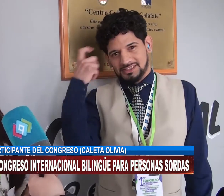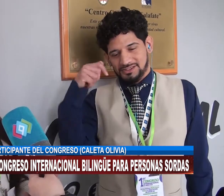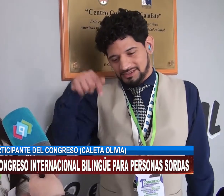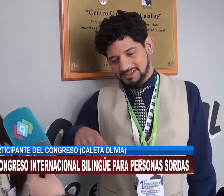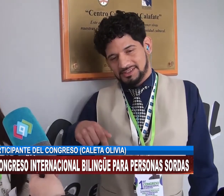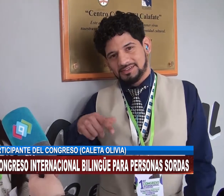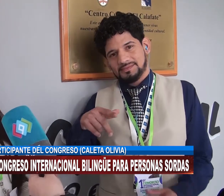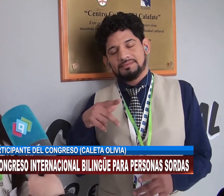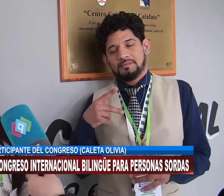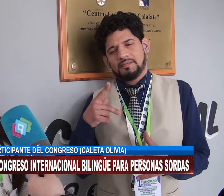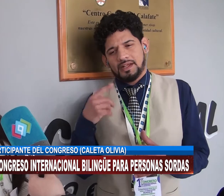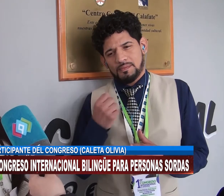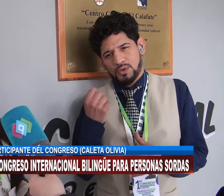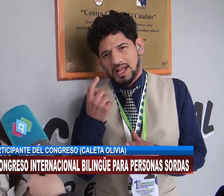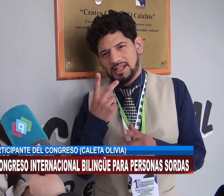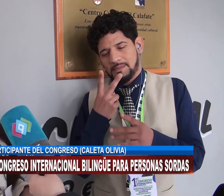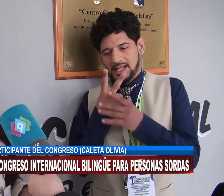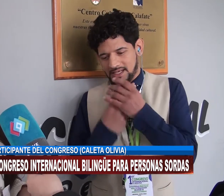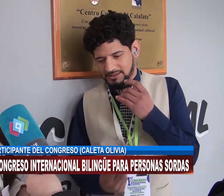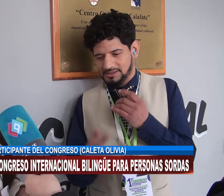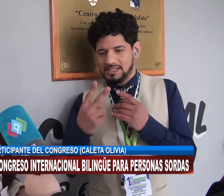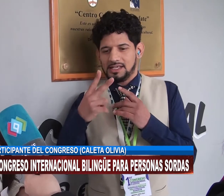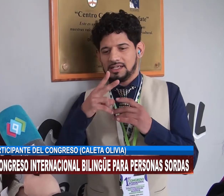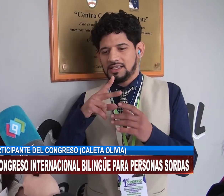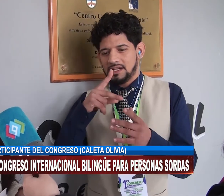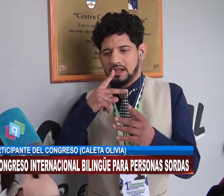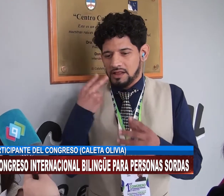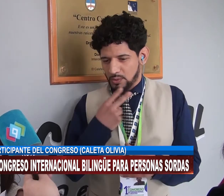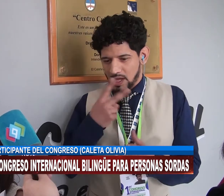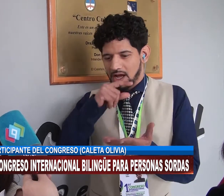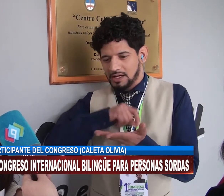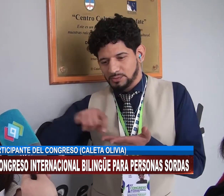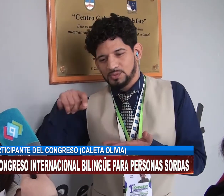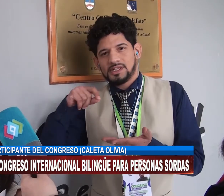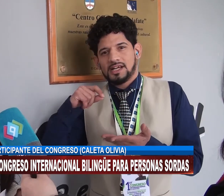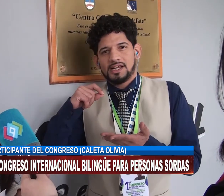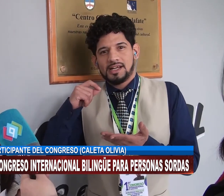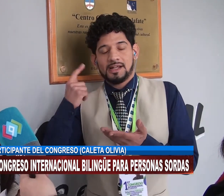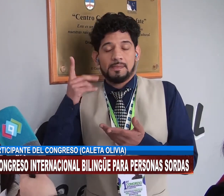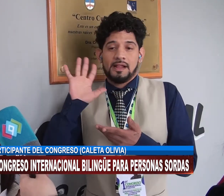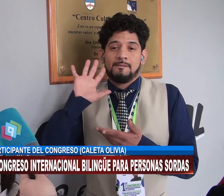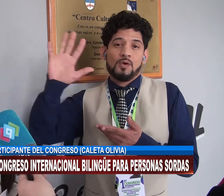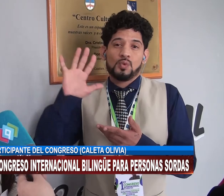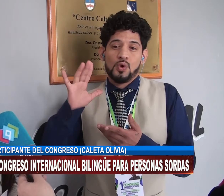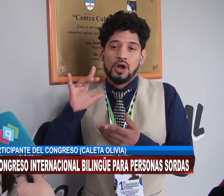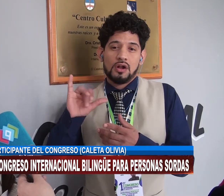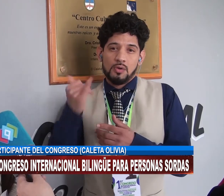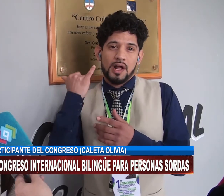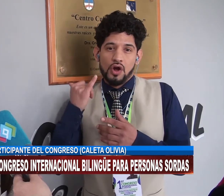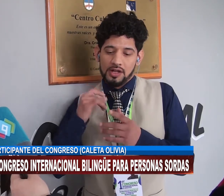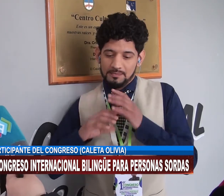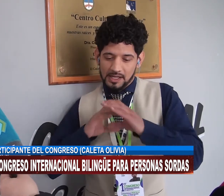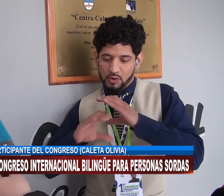Le da bienvenidas a todos al Congreso. Es muy importante el bilingüismo. Lengua oral, lengua escrita,